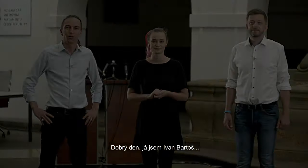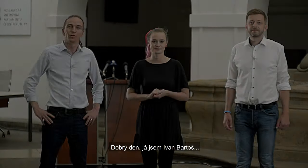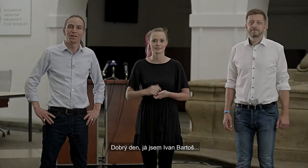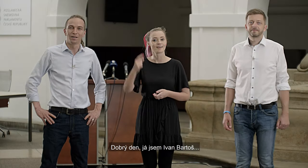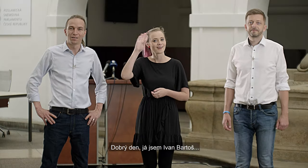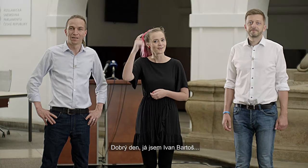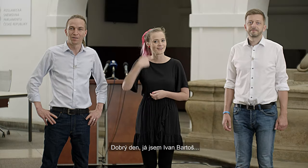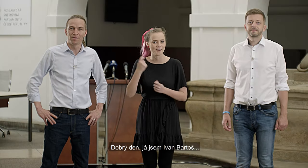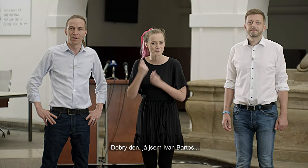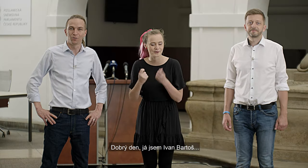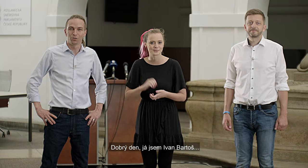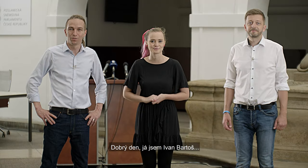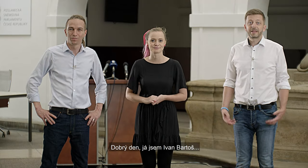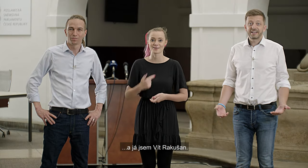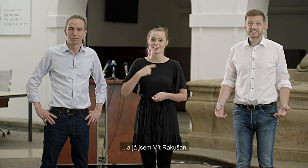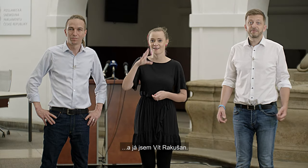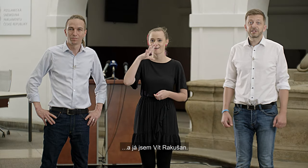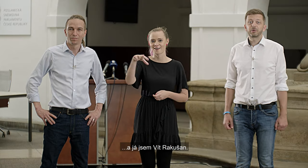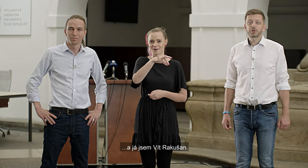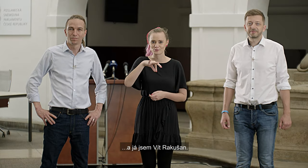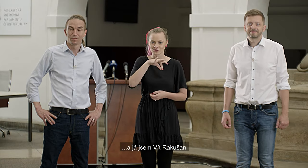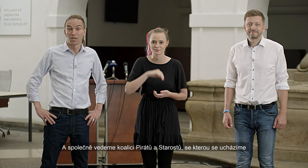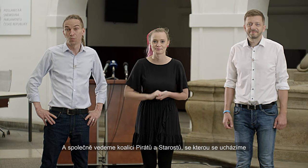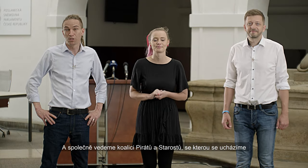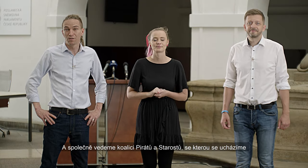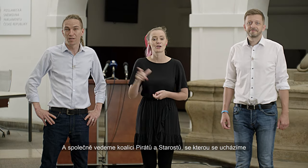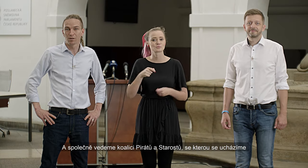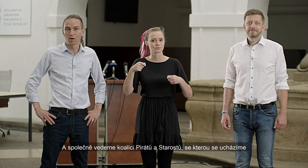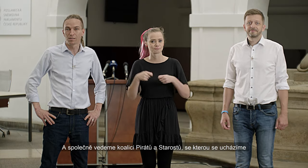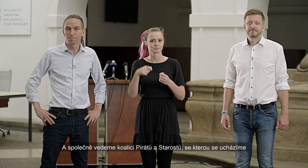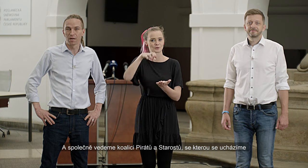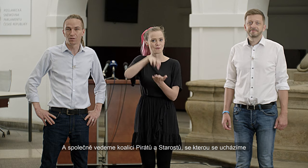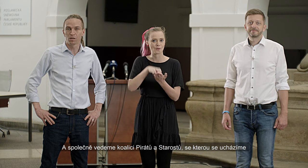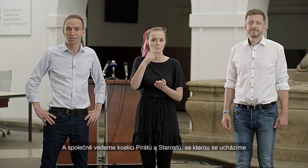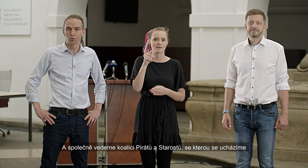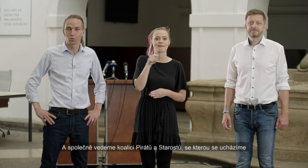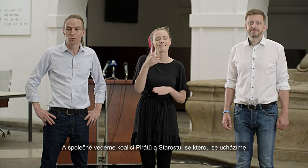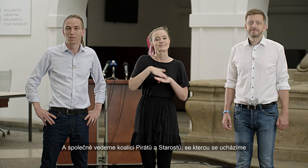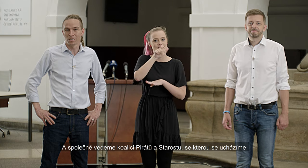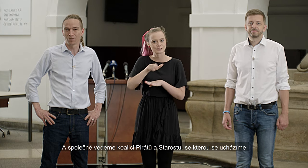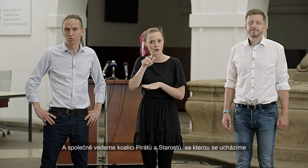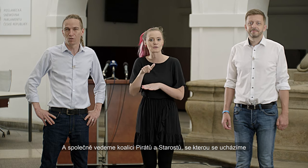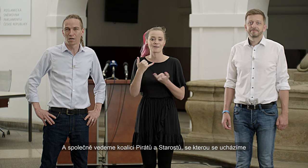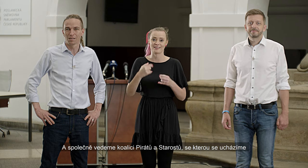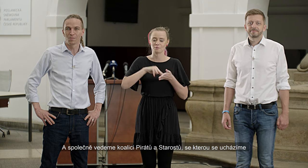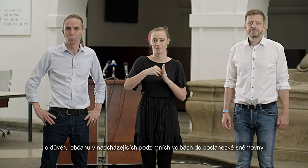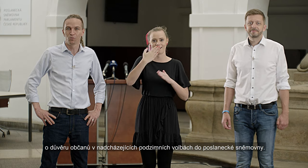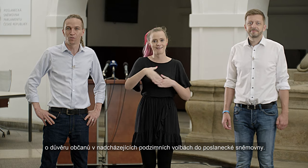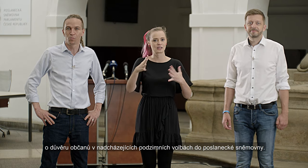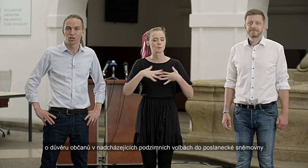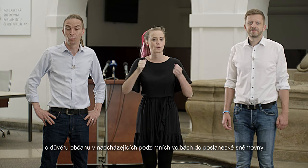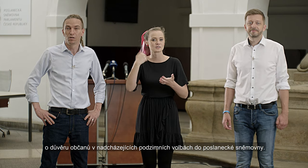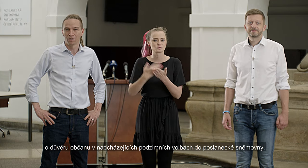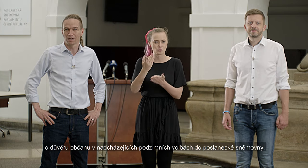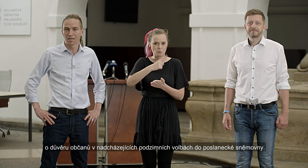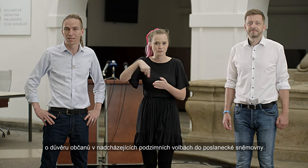Dobrý den, já jsem Ivan Bartoš. A já jsem Vítra Kušan. A společně vedeme koalici Pirátů a Starostů, se kterou se ucházíme o